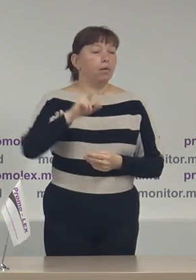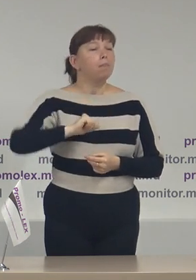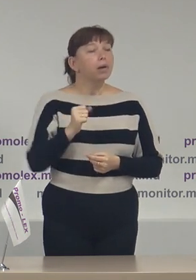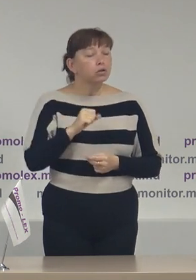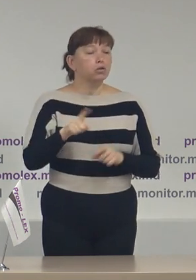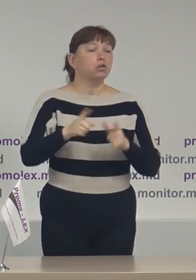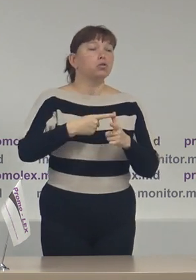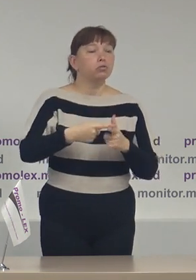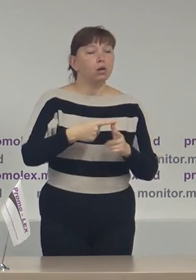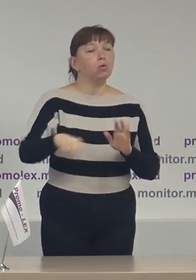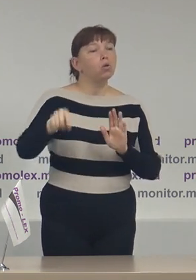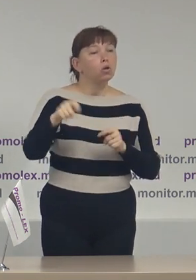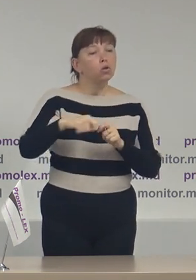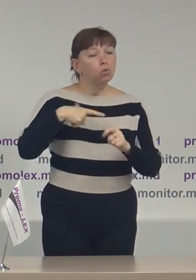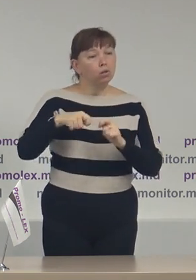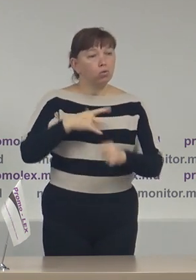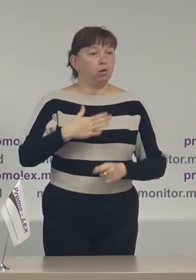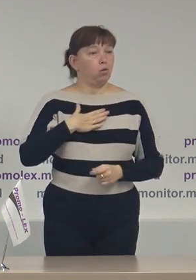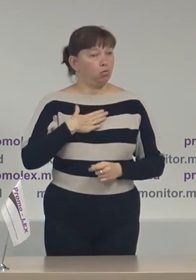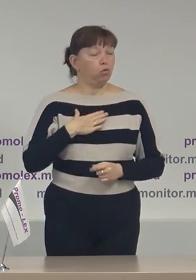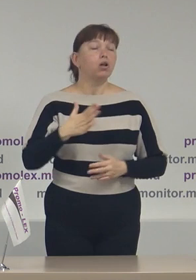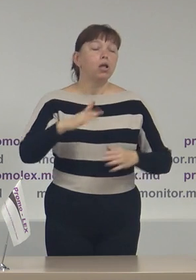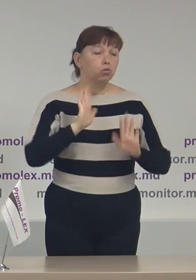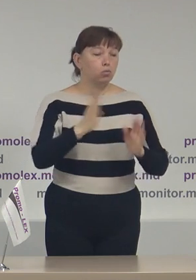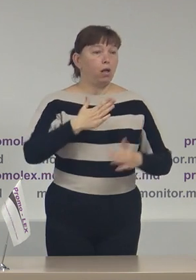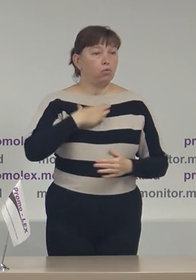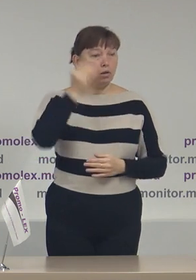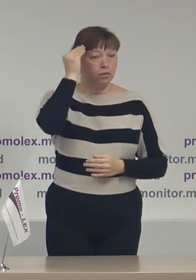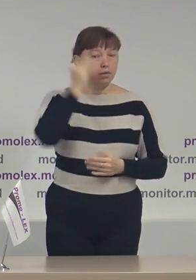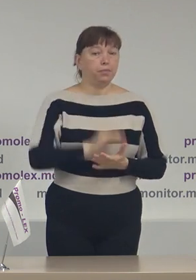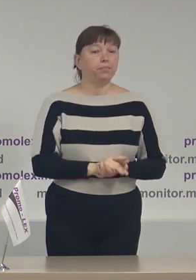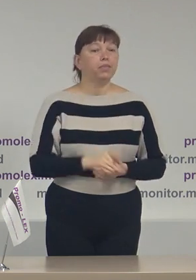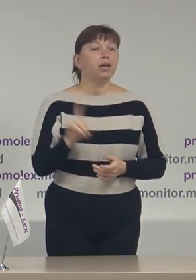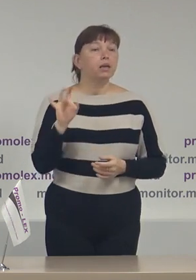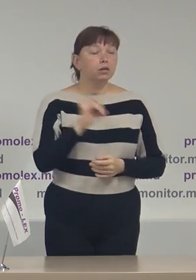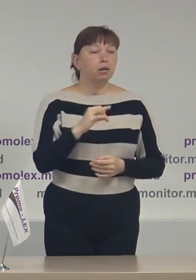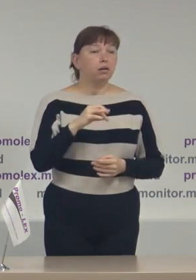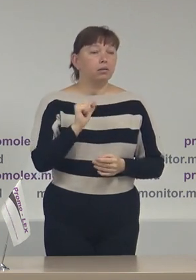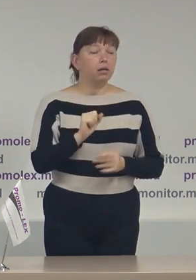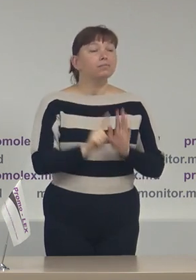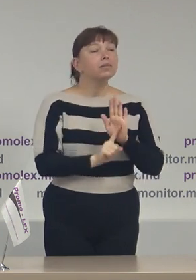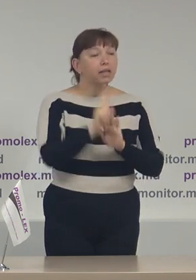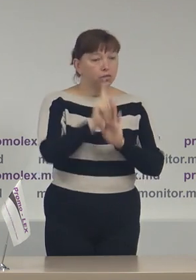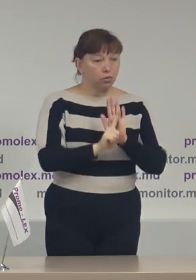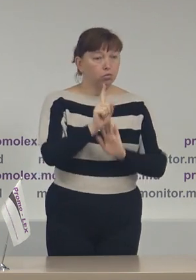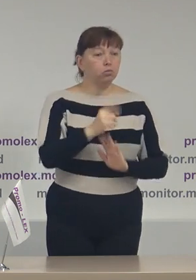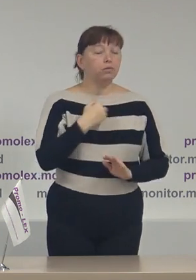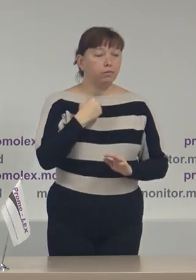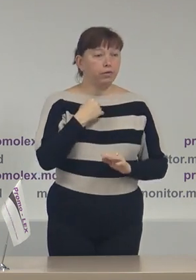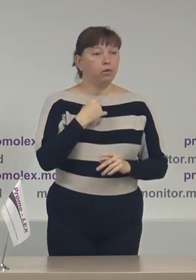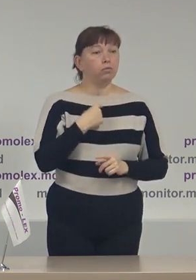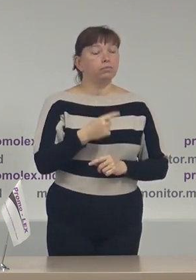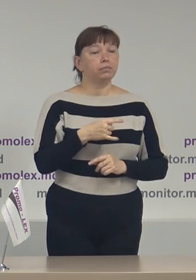donatorilor noștri. La fel, la capitolul introducere, aș vrea să atrag